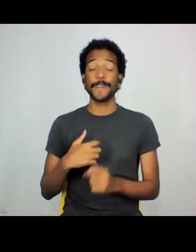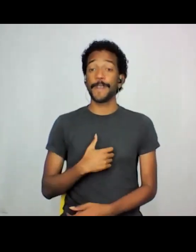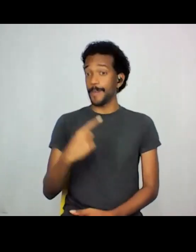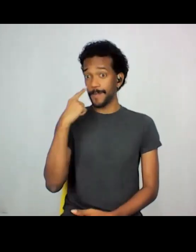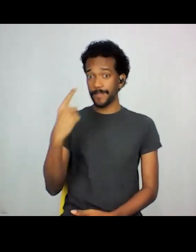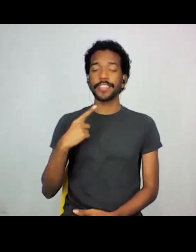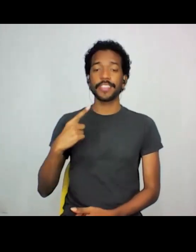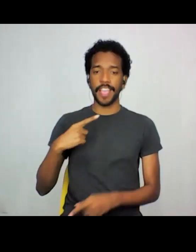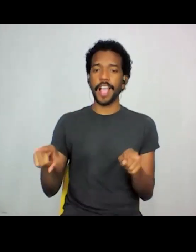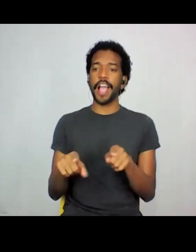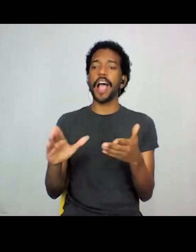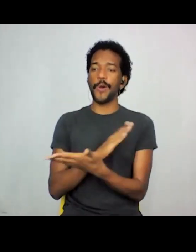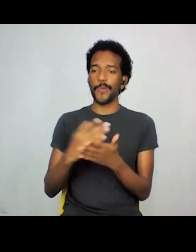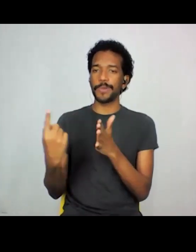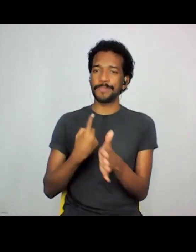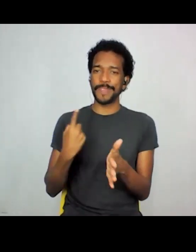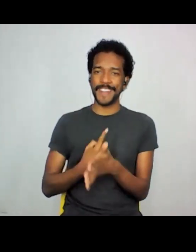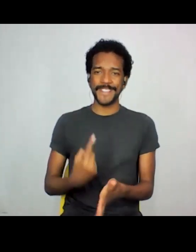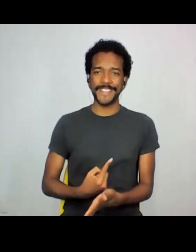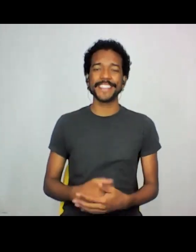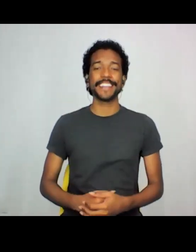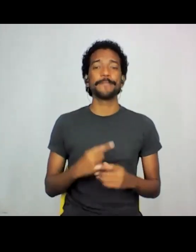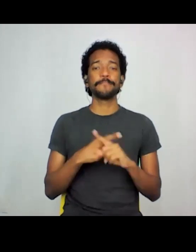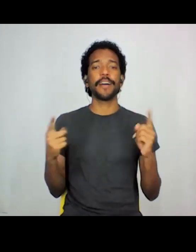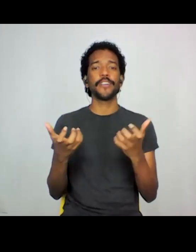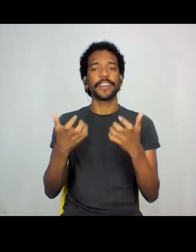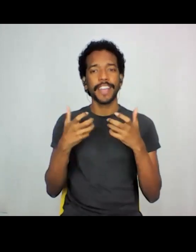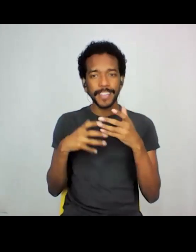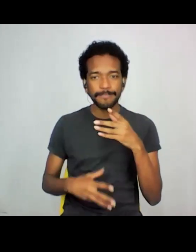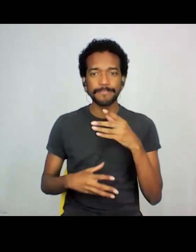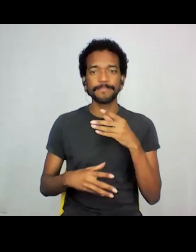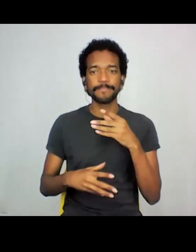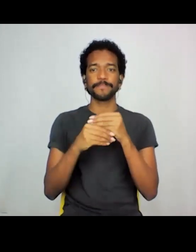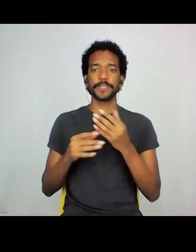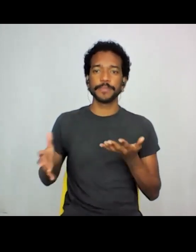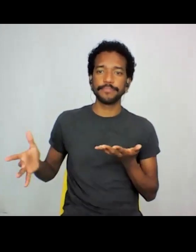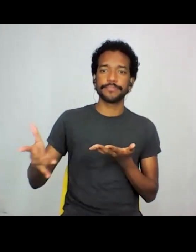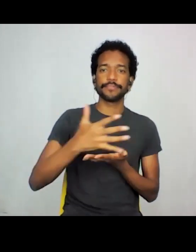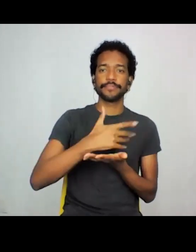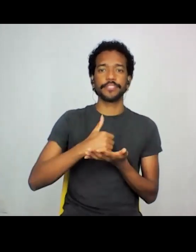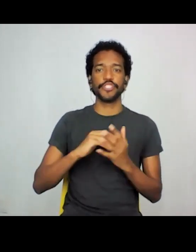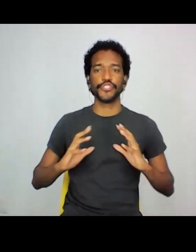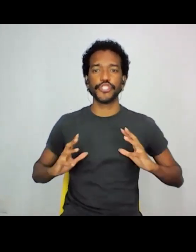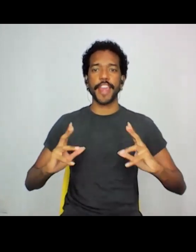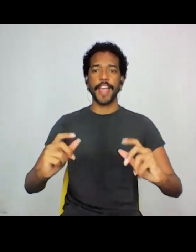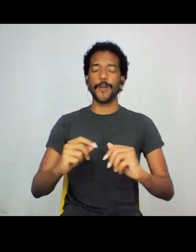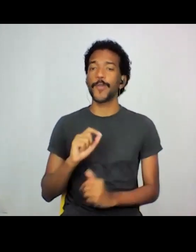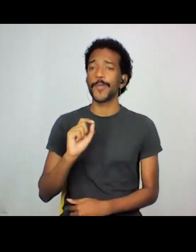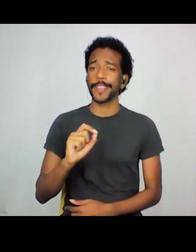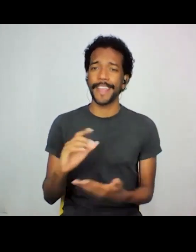questões aqui, mas queria só fazer um apanhado aqui geral de alguns